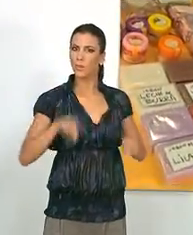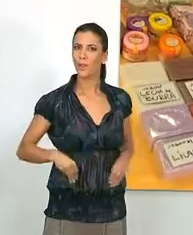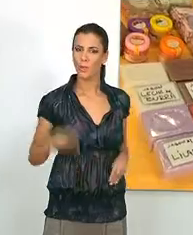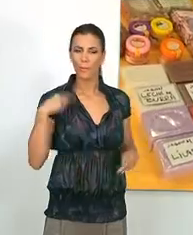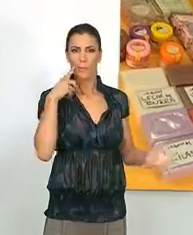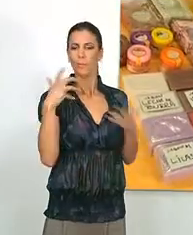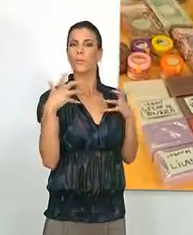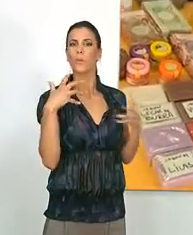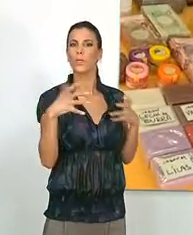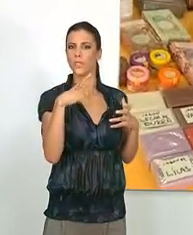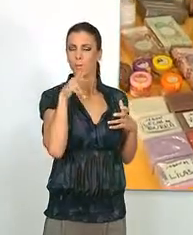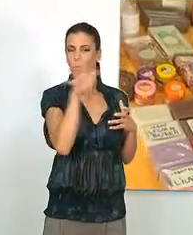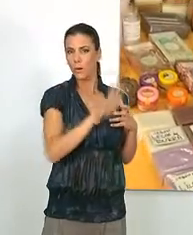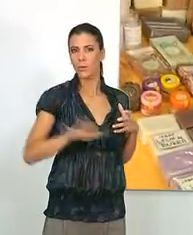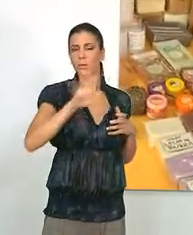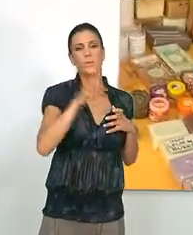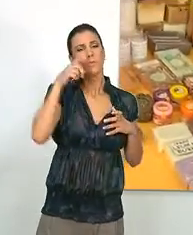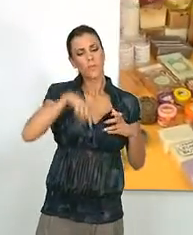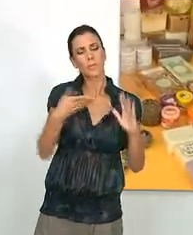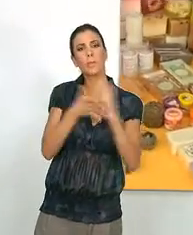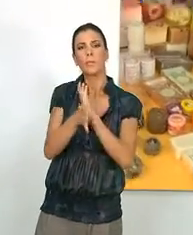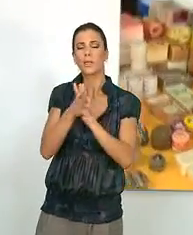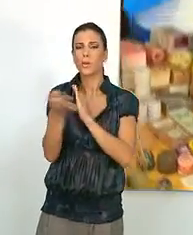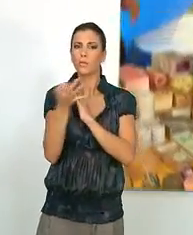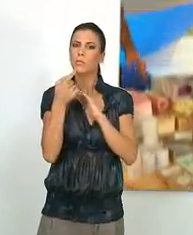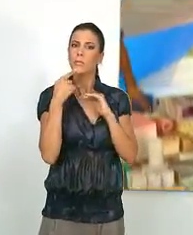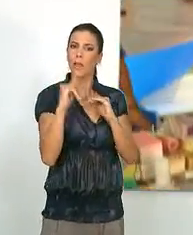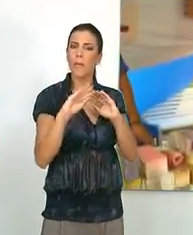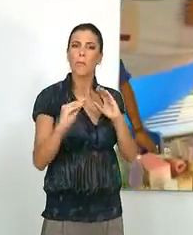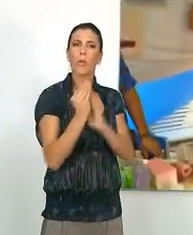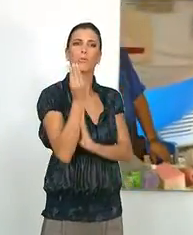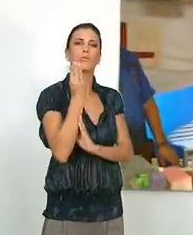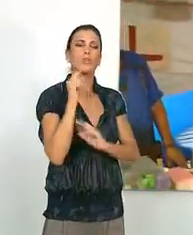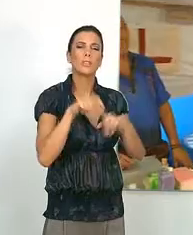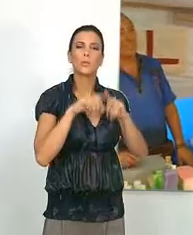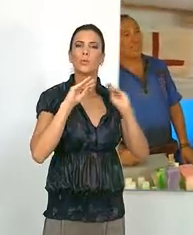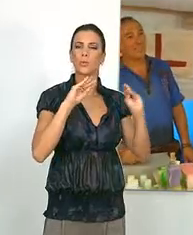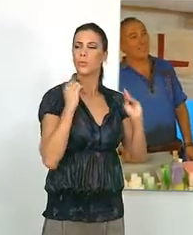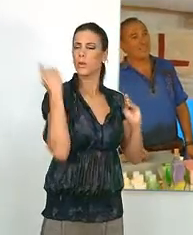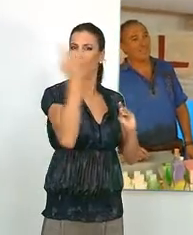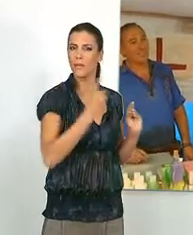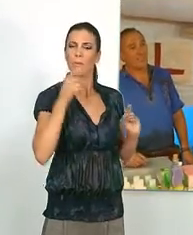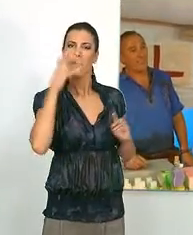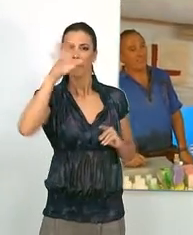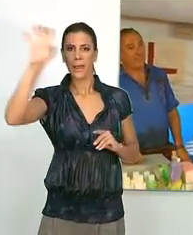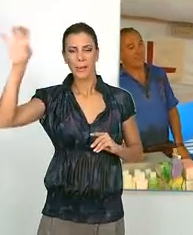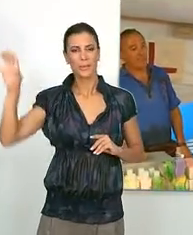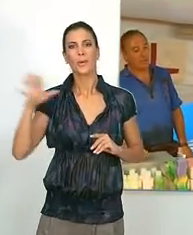este tipo de muestras en la región y también subrayó los productos típicos ante cada país que se